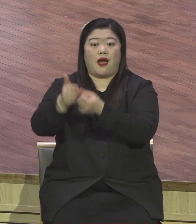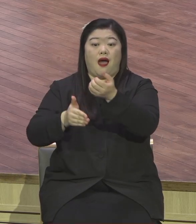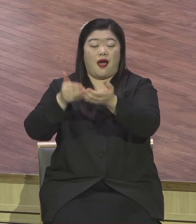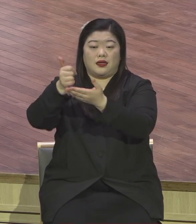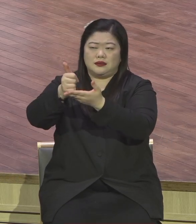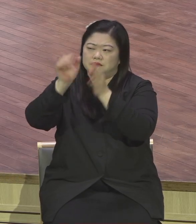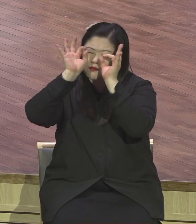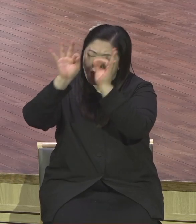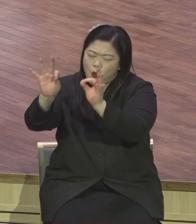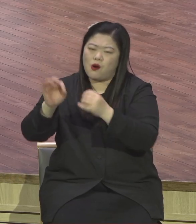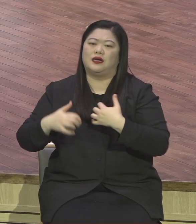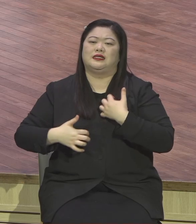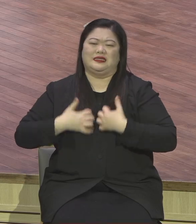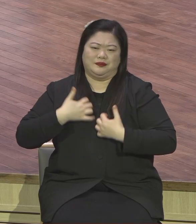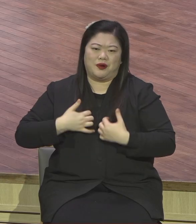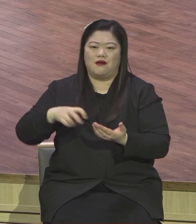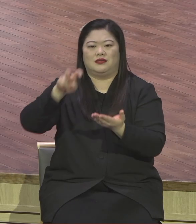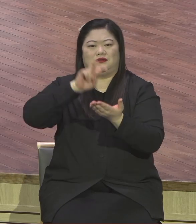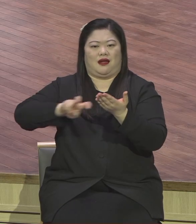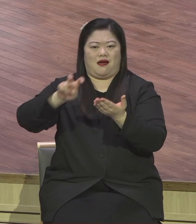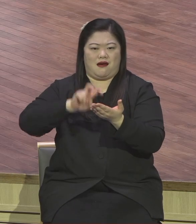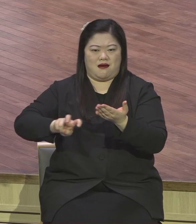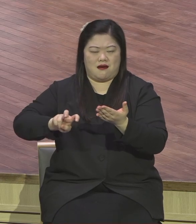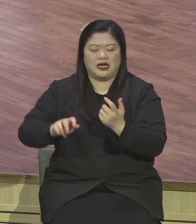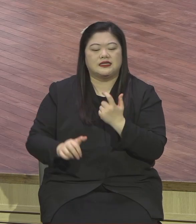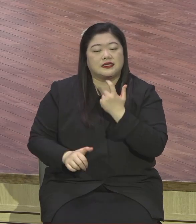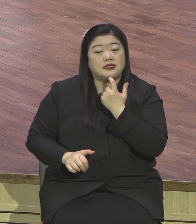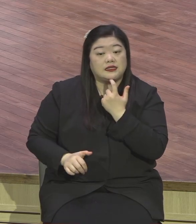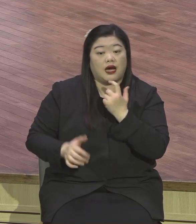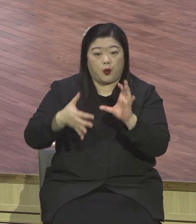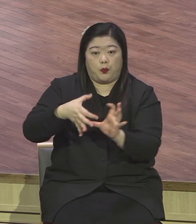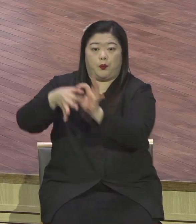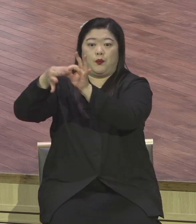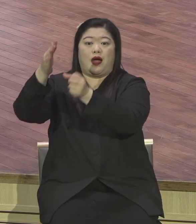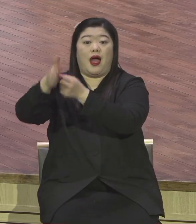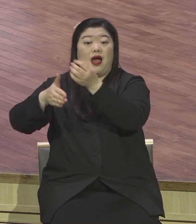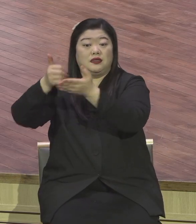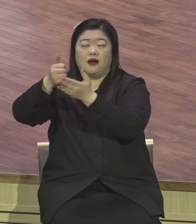노래하며 야곱의 하나님을 향하여 즐거이 소리칠지어다.